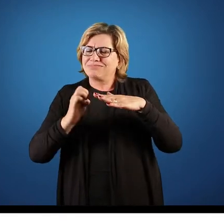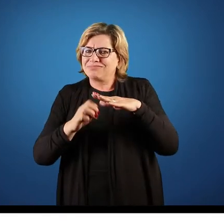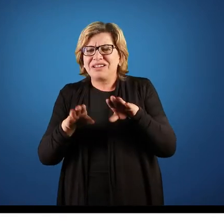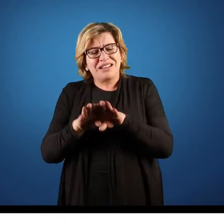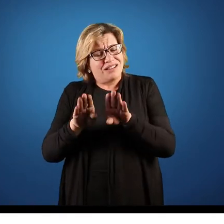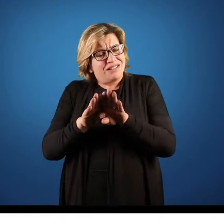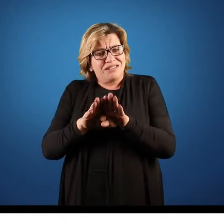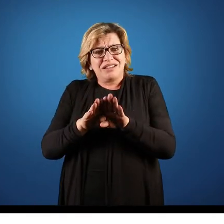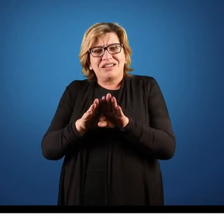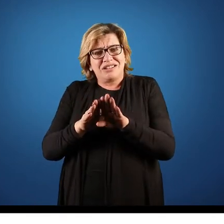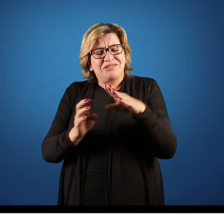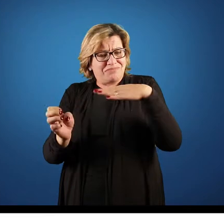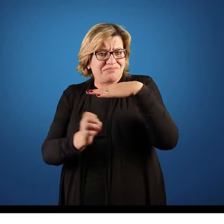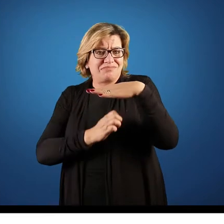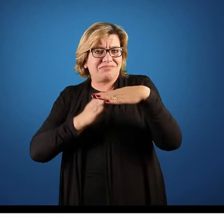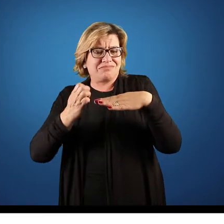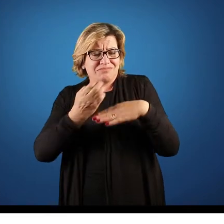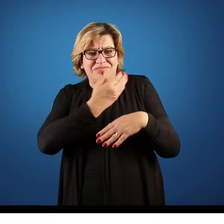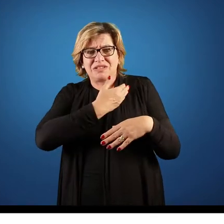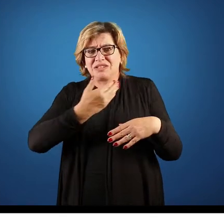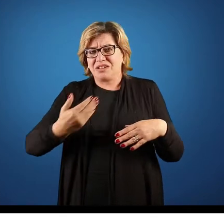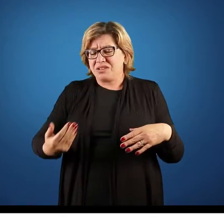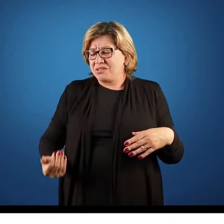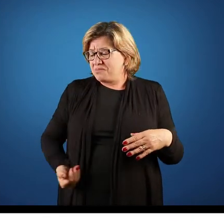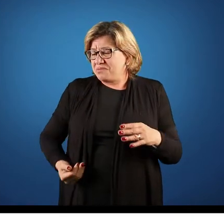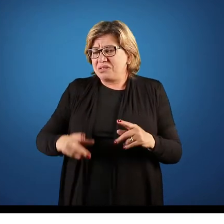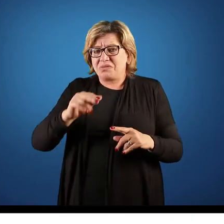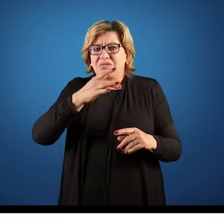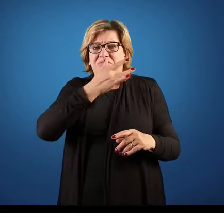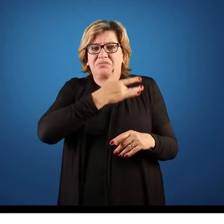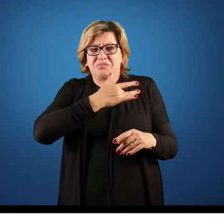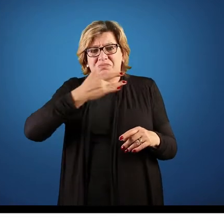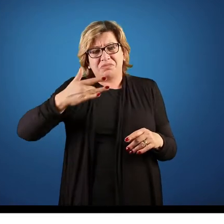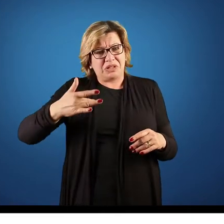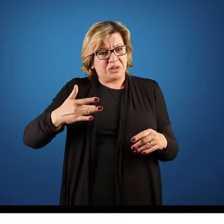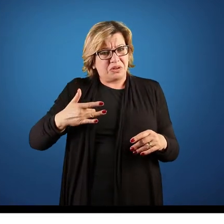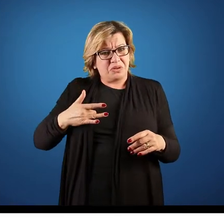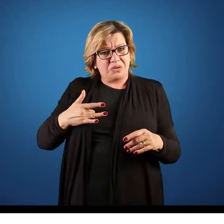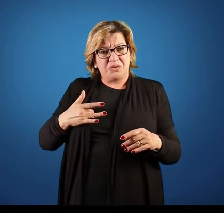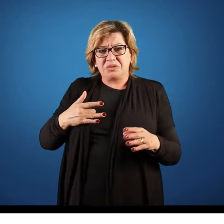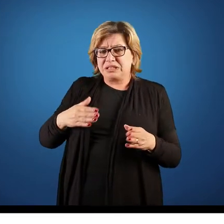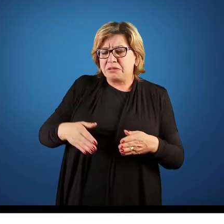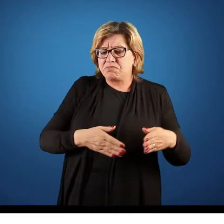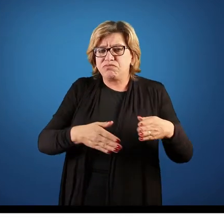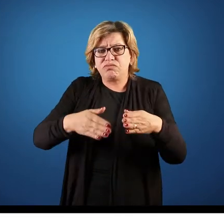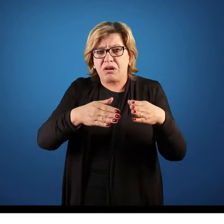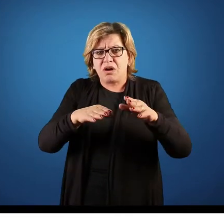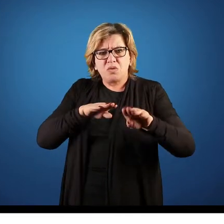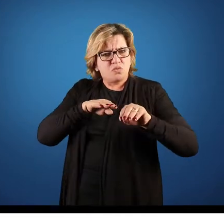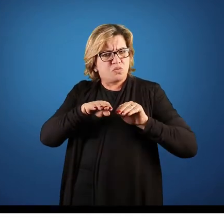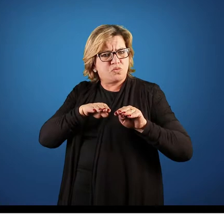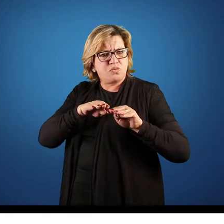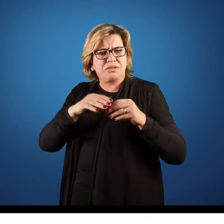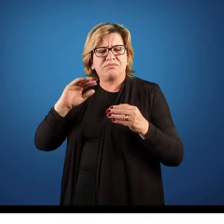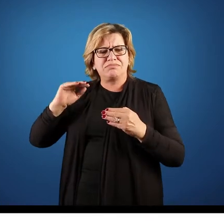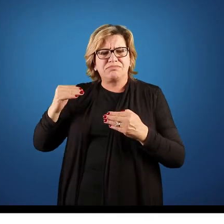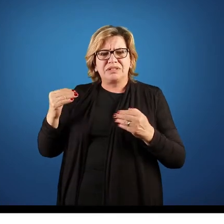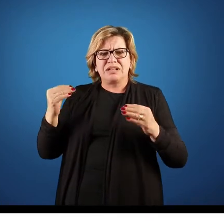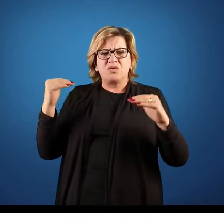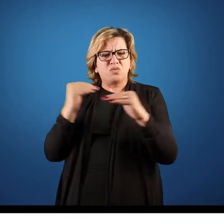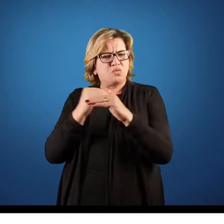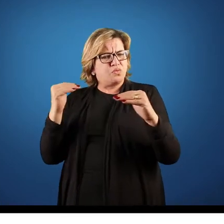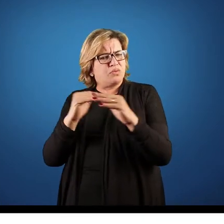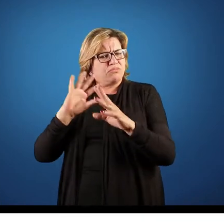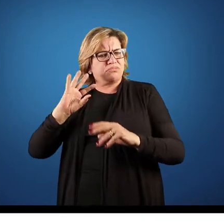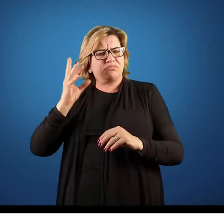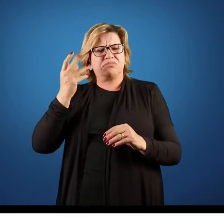essenciais, né? Questão de saúde, questão do movimento nas rodovias, movimento dentro da cidade, a mobilidade